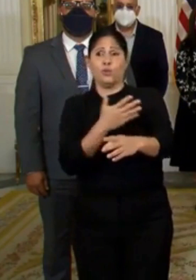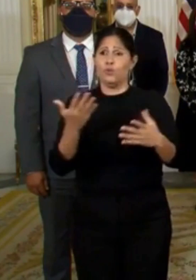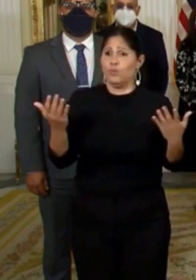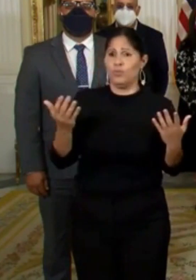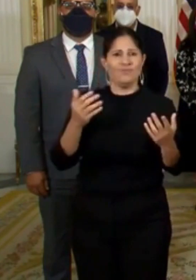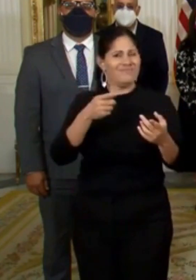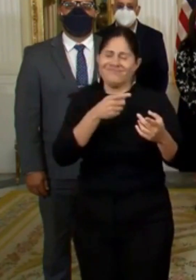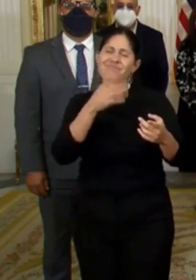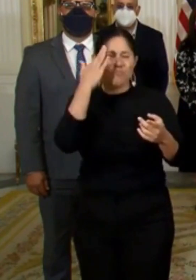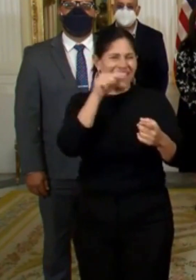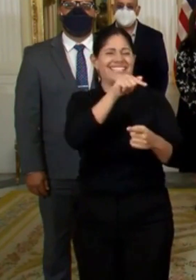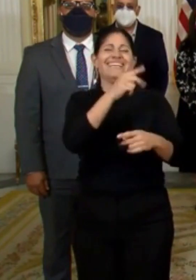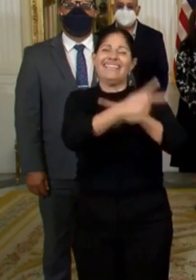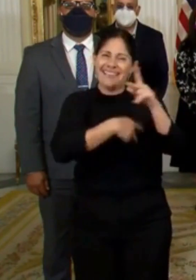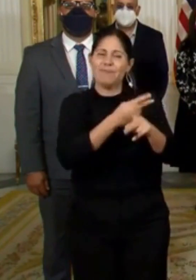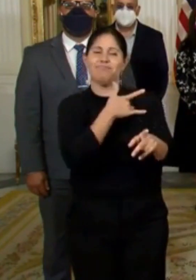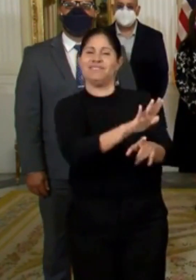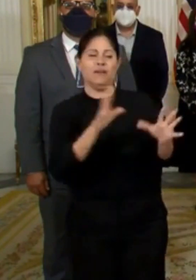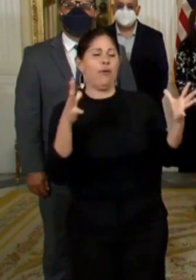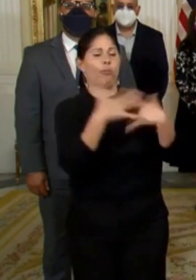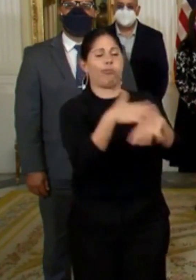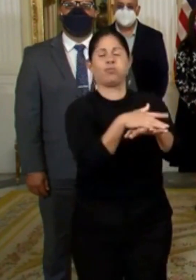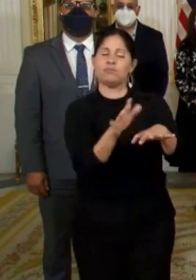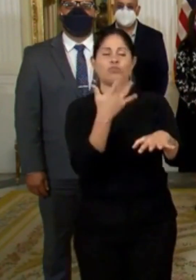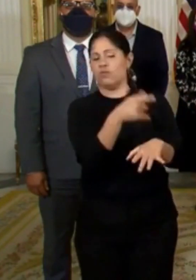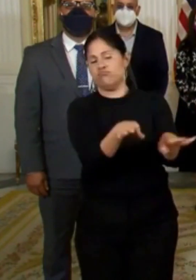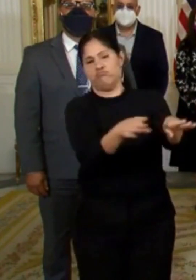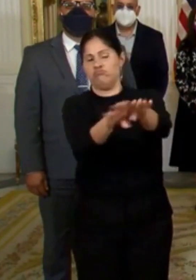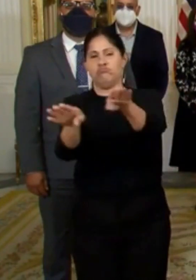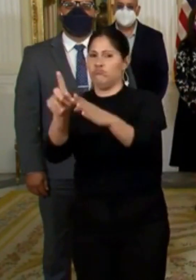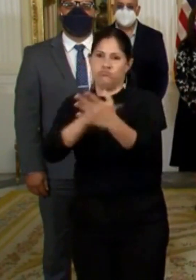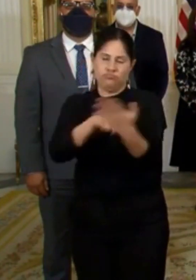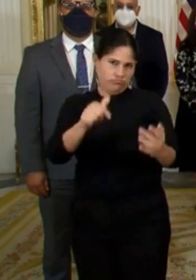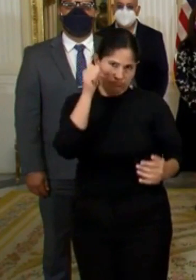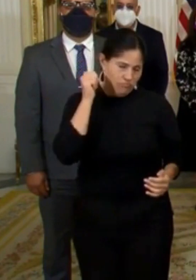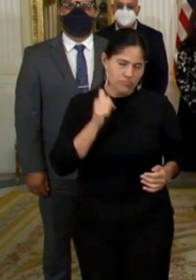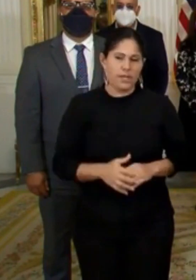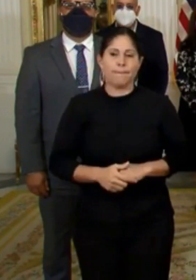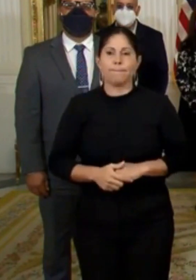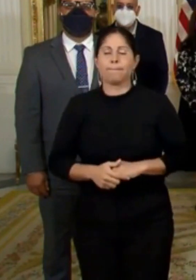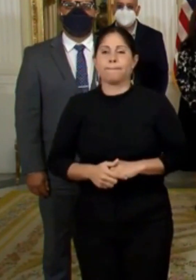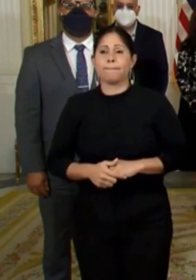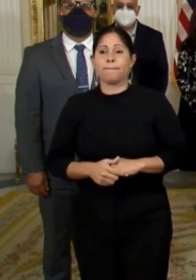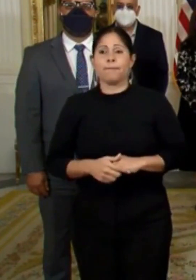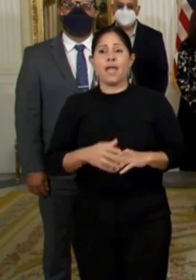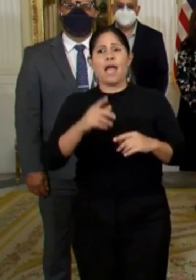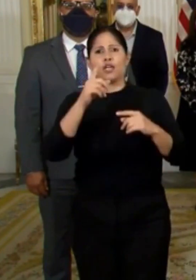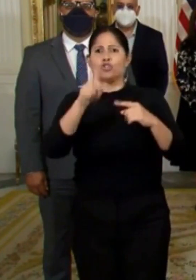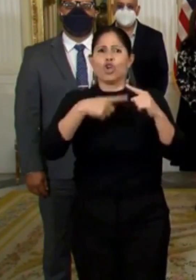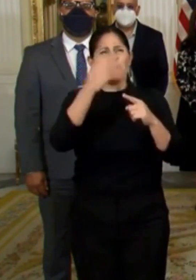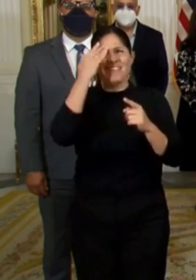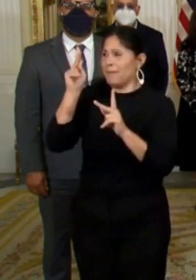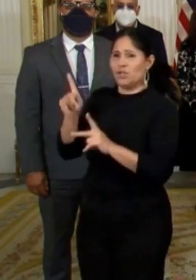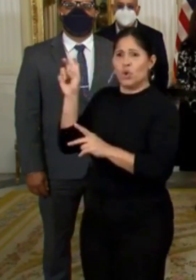un alto potencial de contagio, por lo que continúan suspendidas hasta nuevo aviso. Sobre el turismo, por tratarse de una